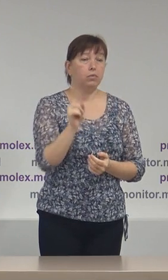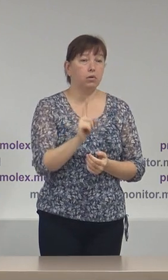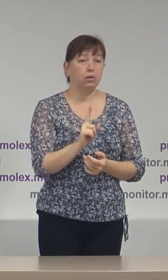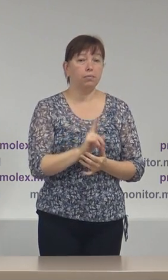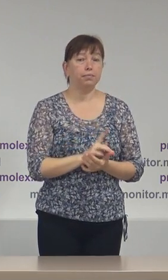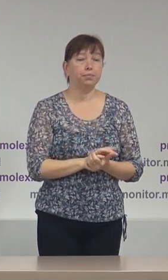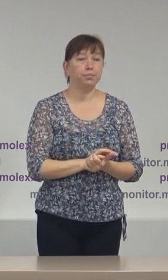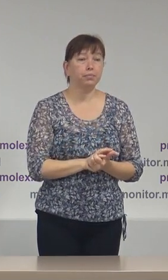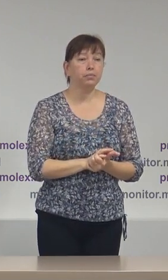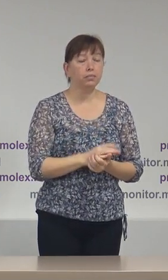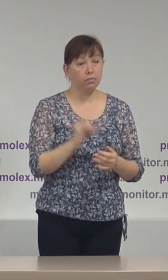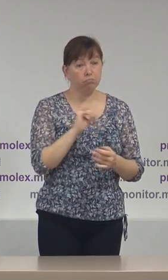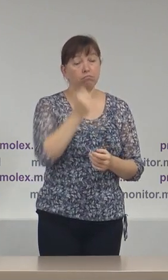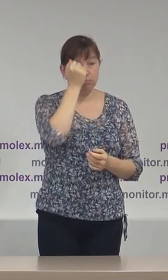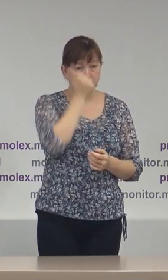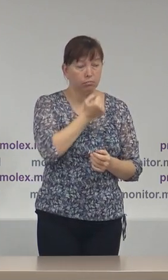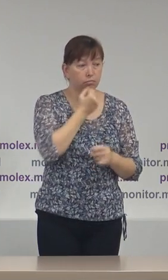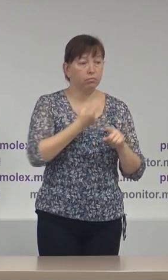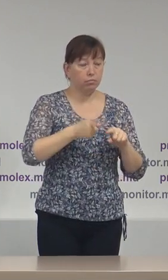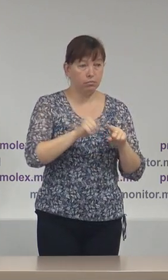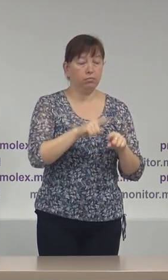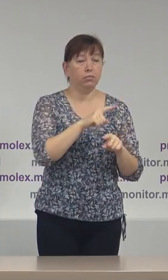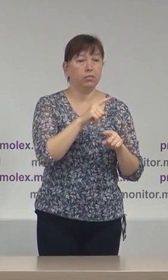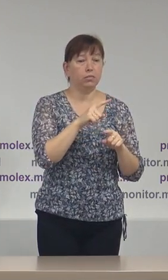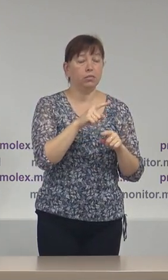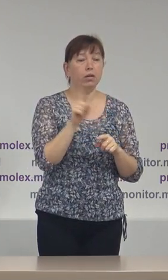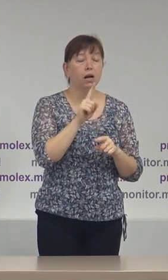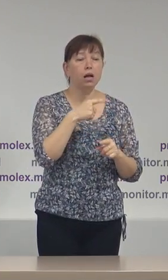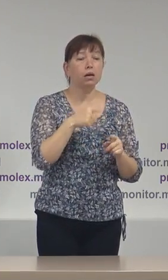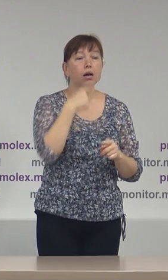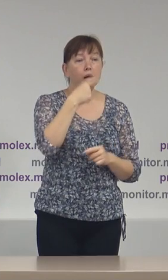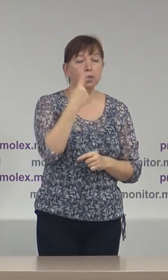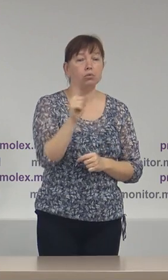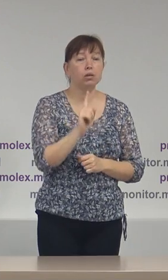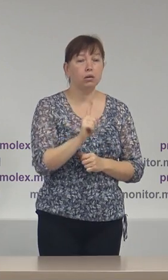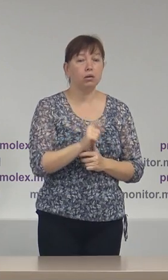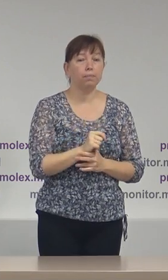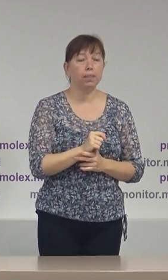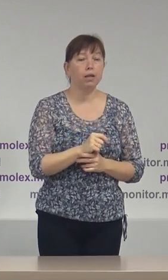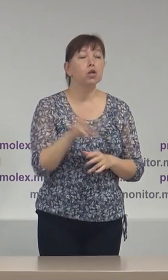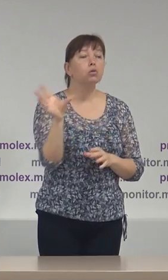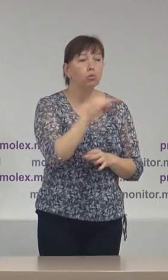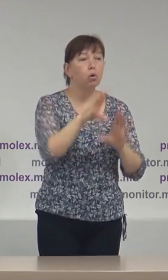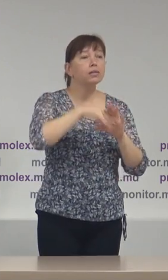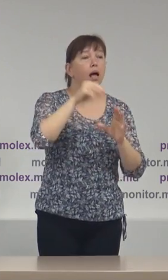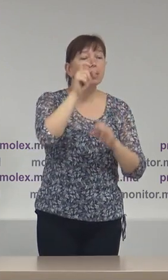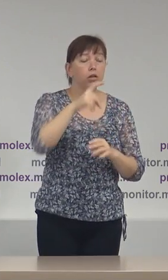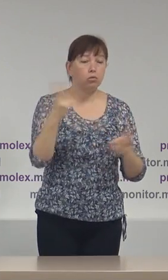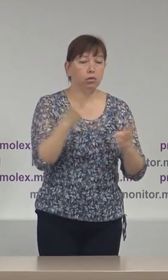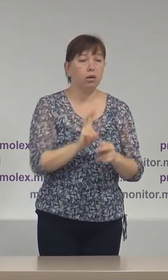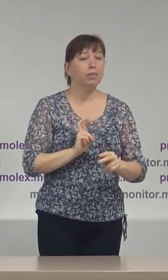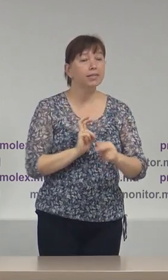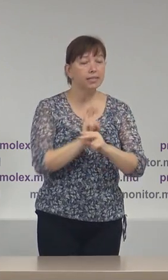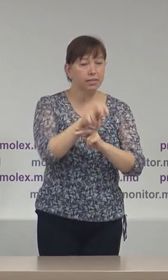să salutăm decizia CNSP, care a menționat că toți alegătorii trebuie să vină